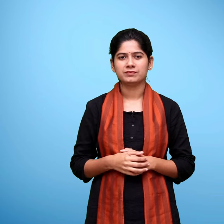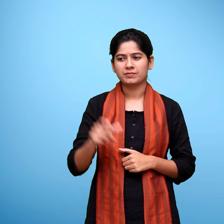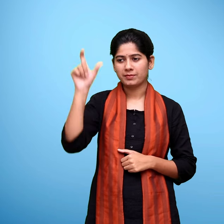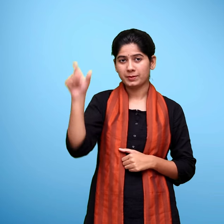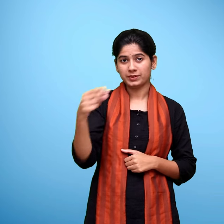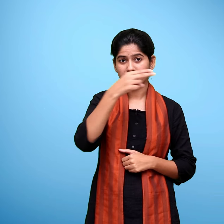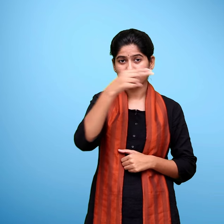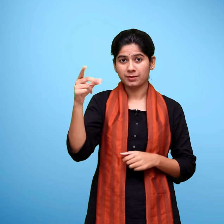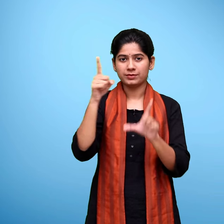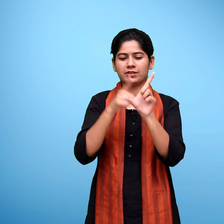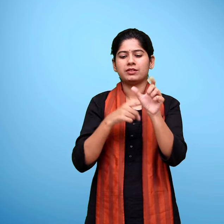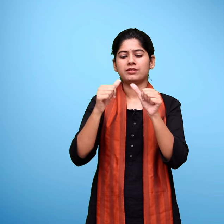याचना गुप्ता